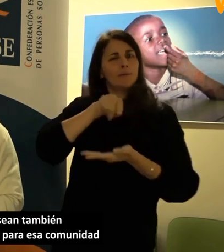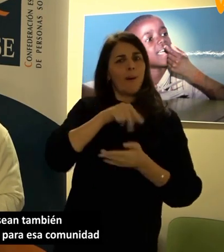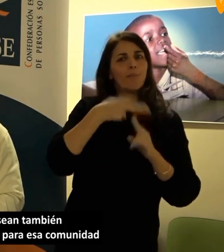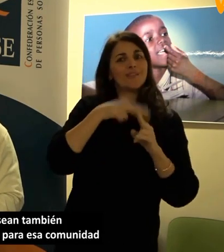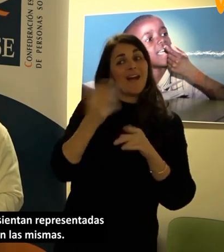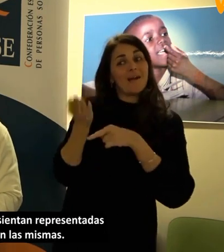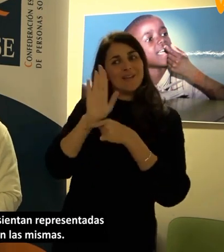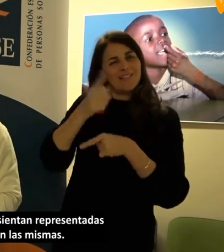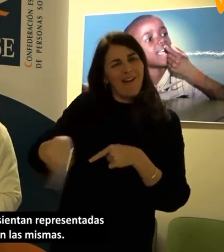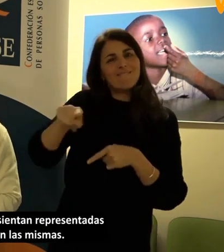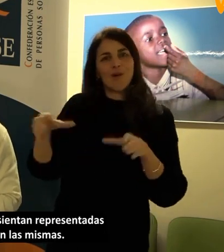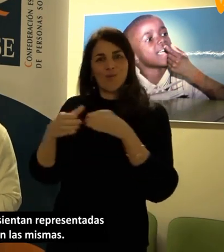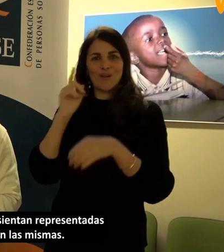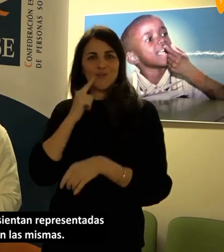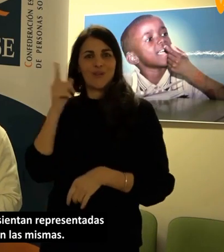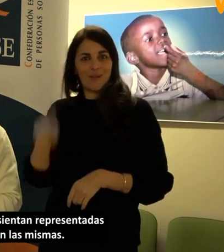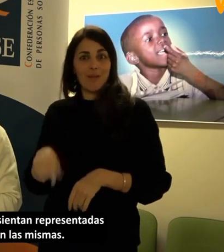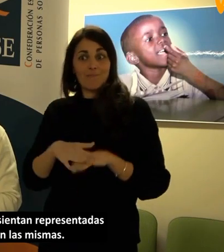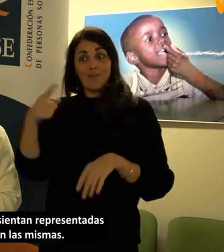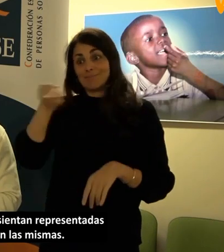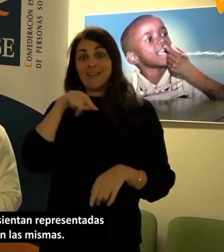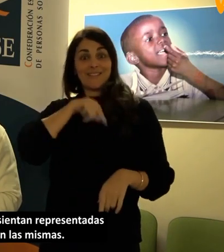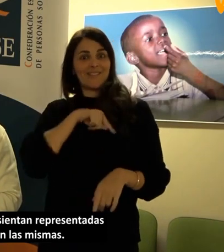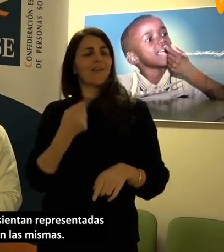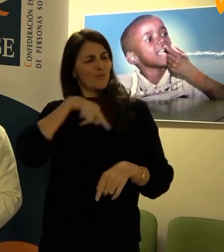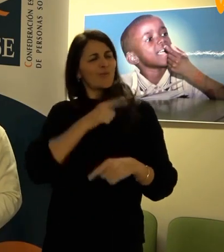para esa comunidad y que se sientan representadas en las mismas.